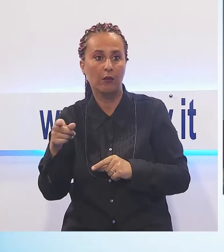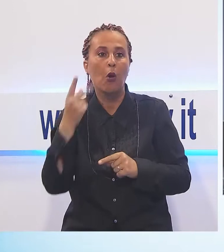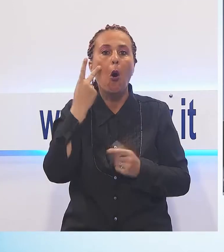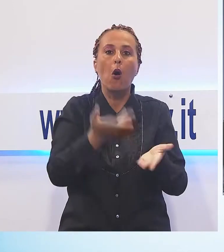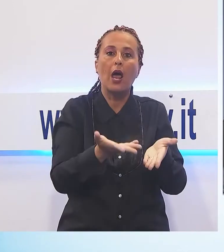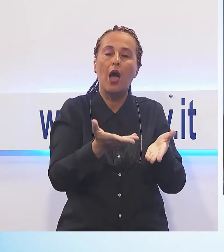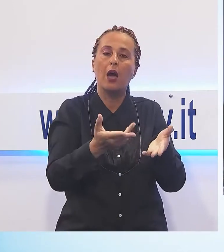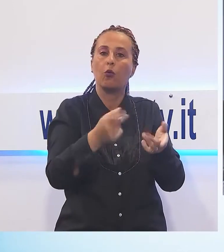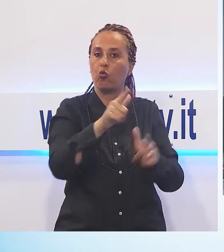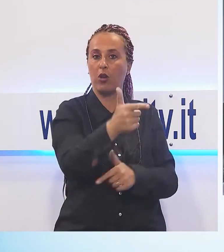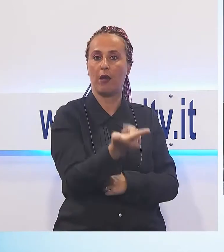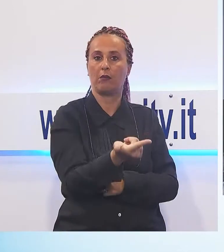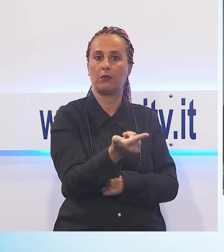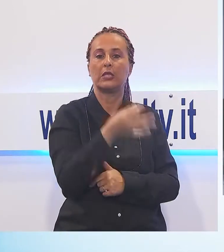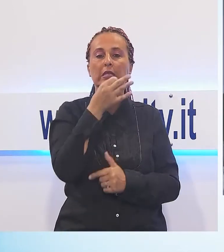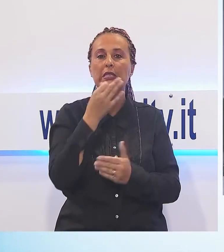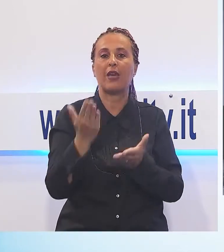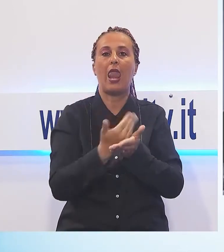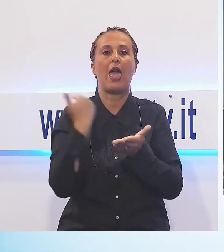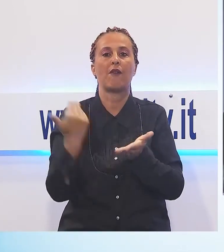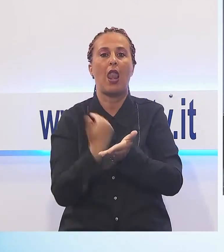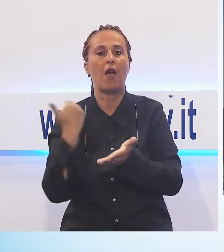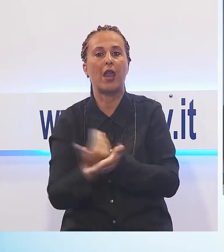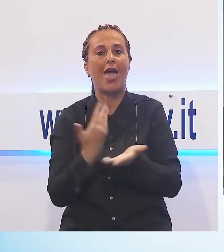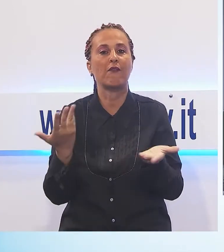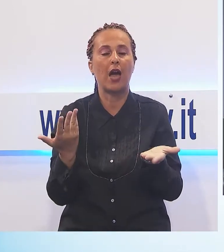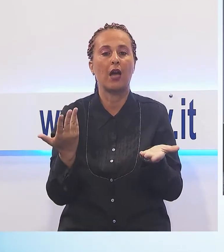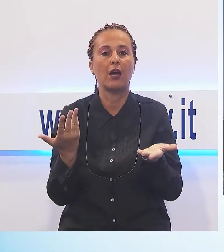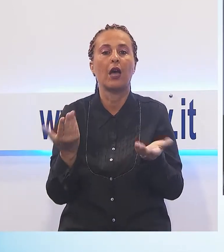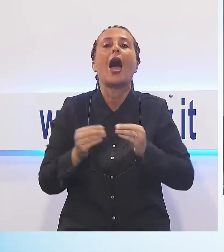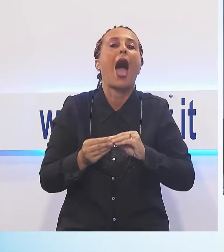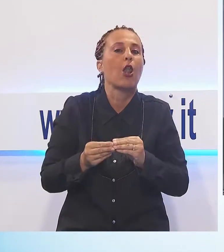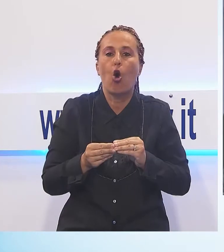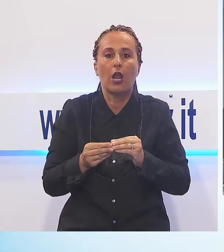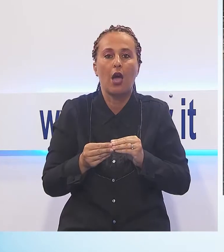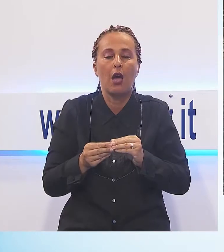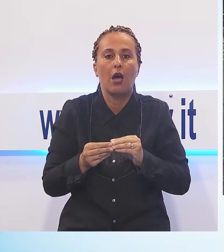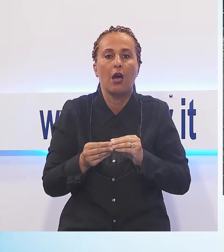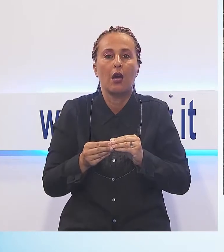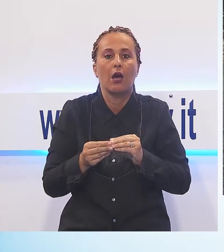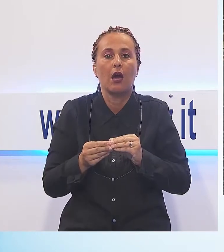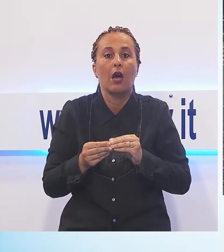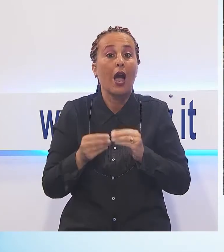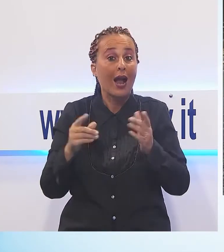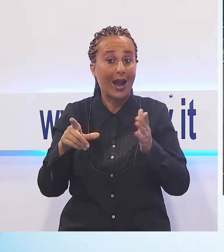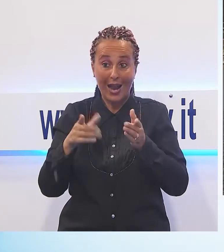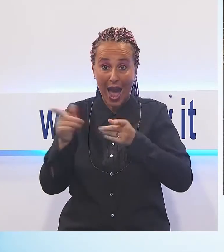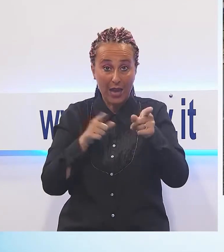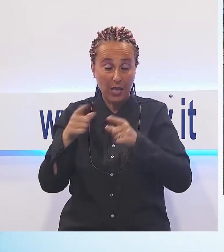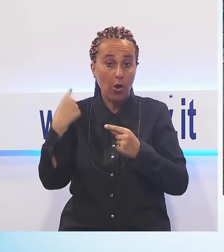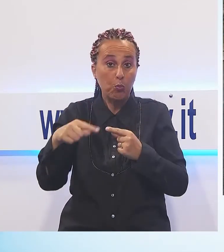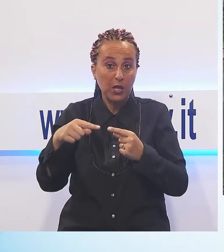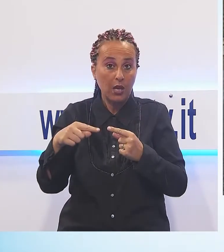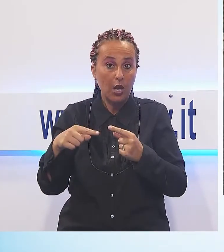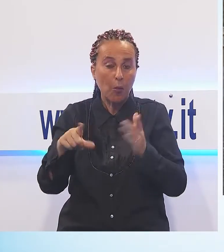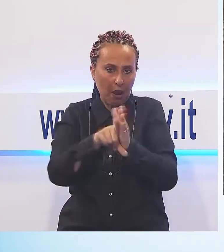comuni. Ma Vagli sotto ce l'hanno fatto togliere. Eppure è conforme come sono tutti gli altri cartelli. Noi abbiamo anche formulato una